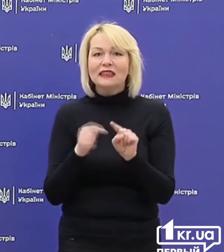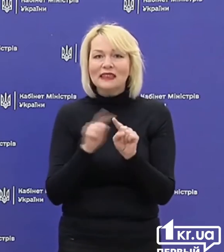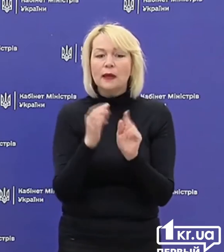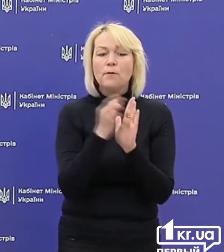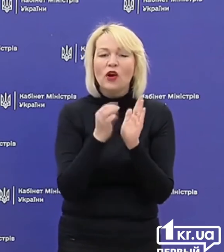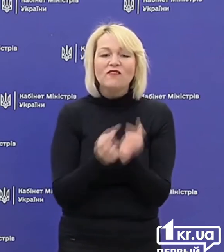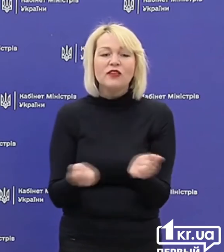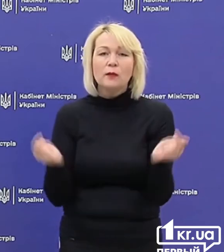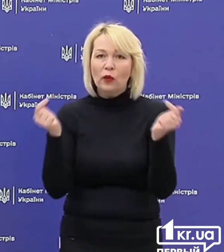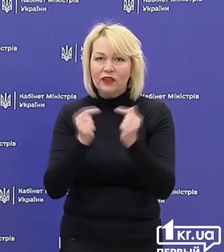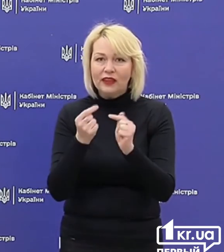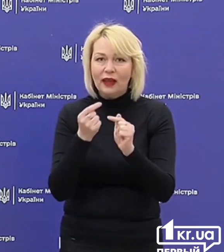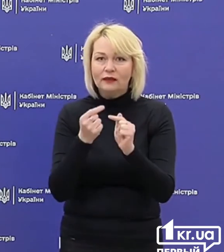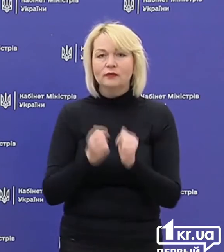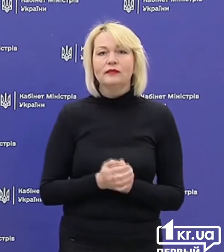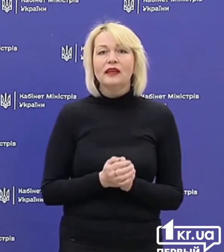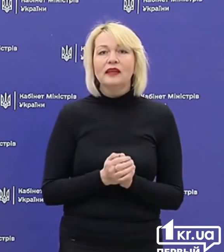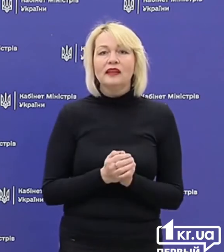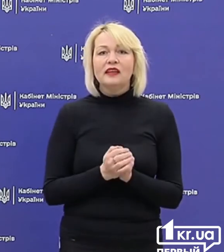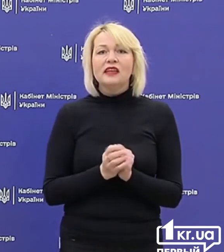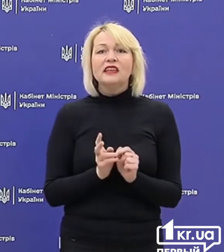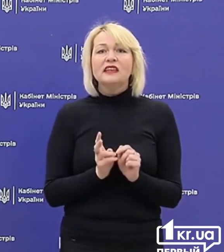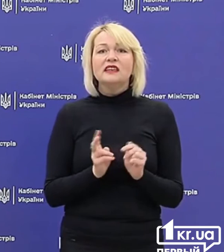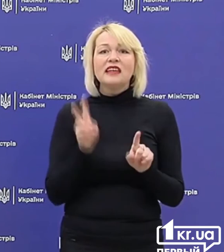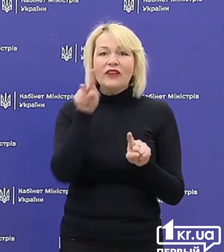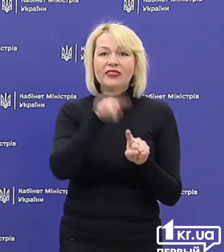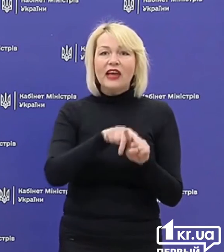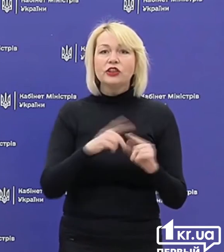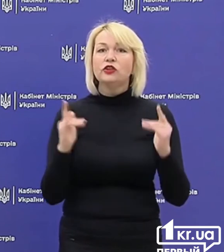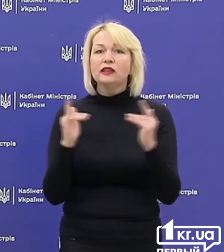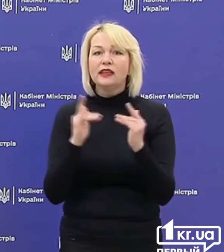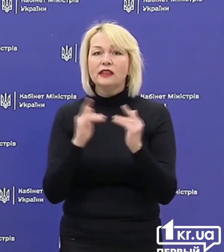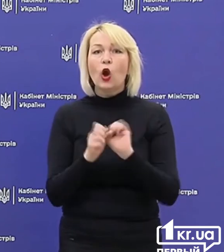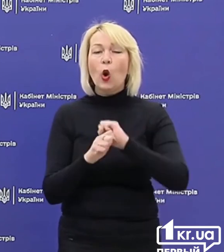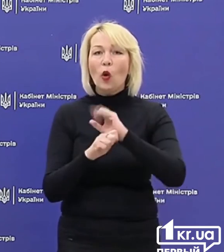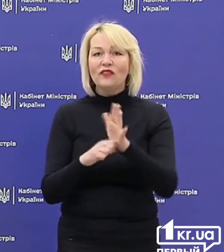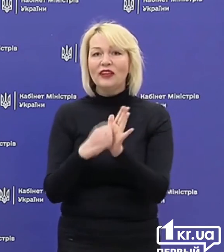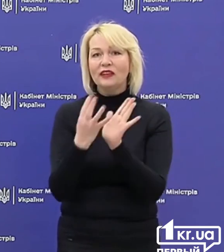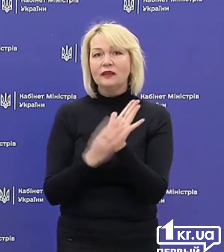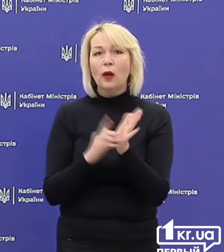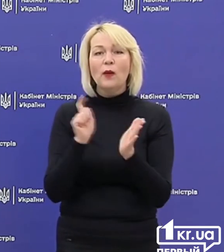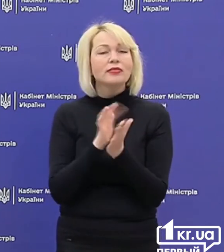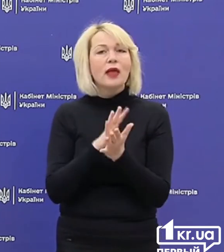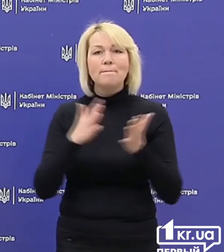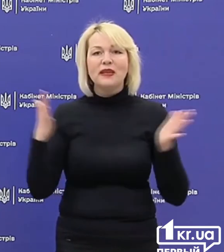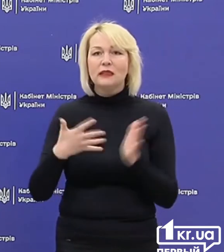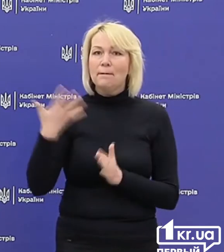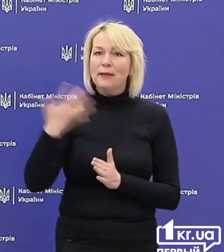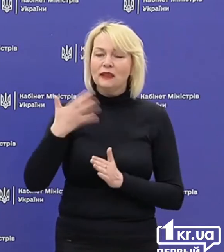повинен відповідати певному критерію. Завантажений сліжок з COVID-19 повинен бути не більше